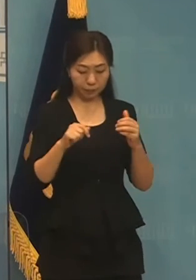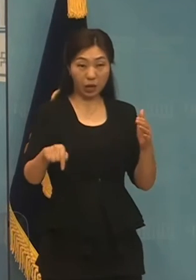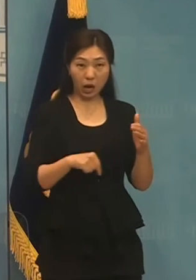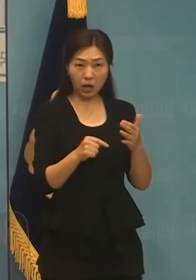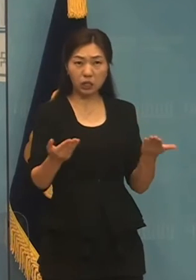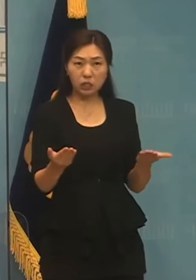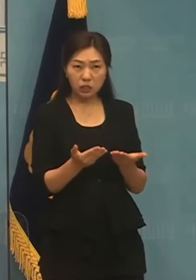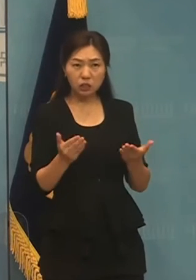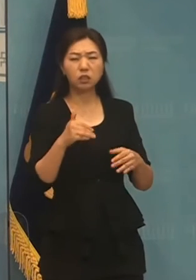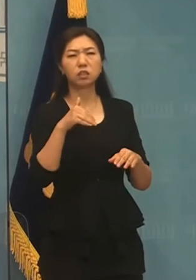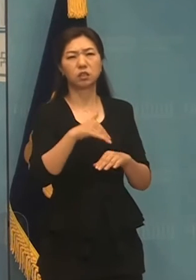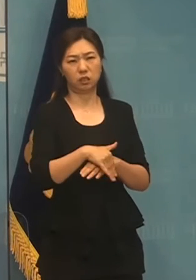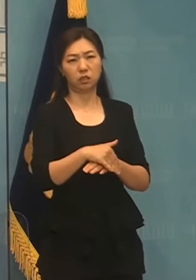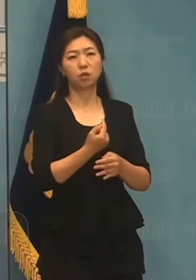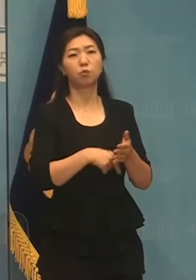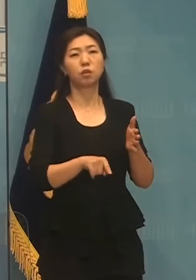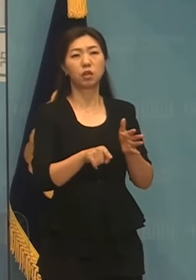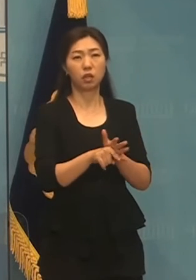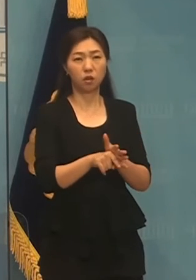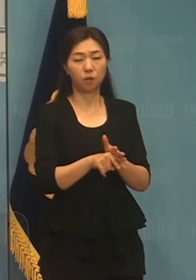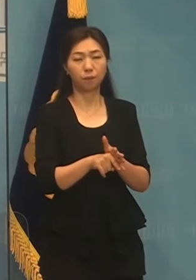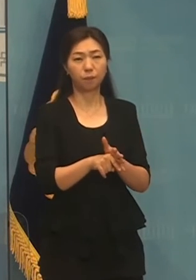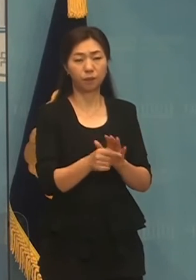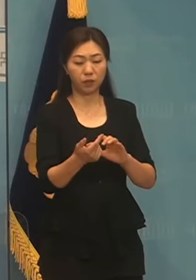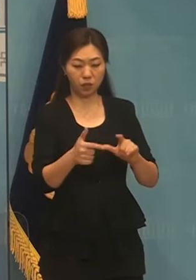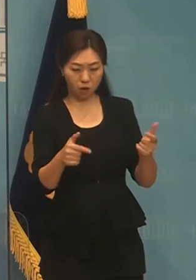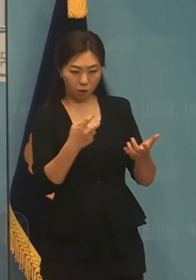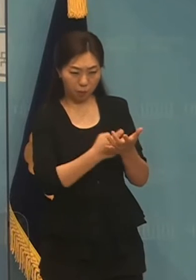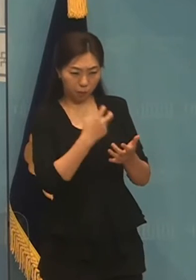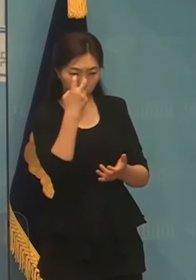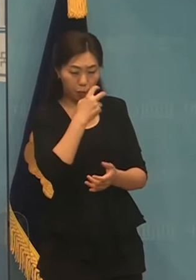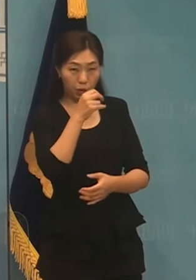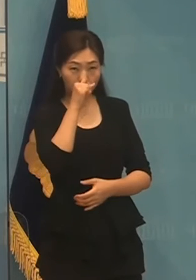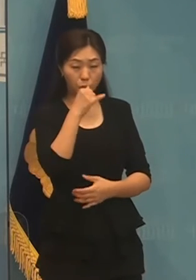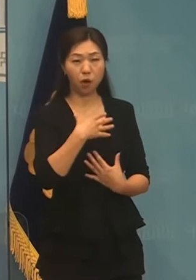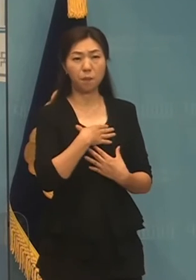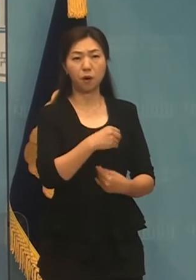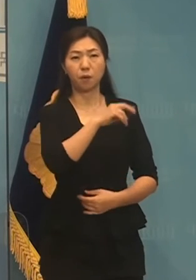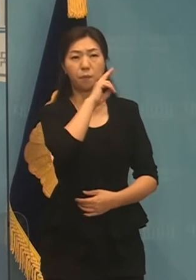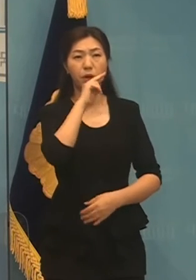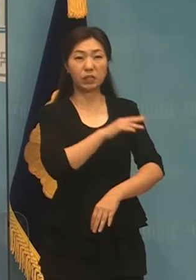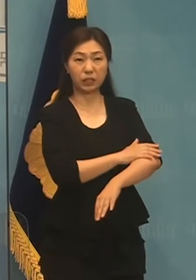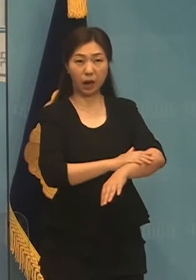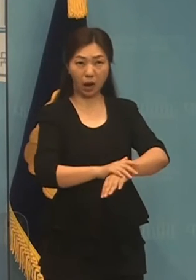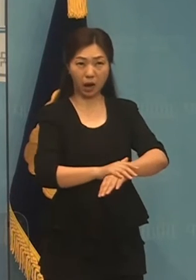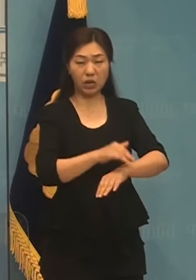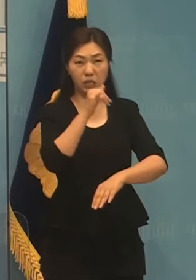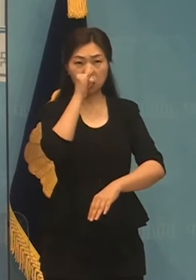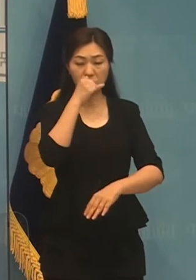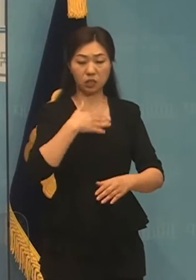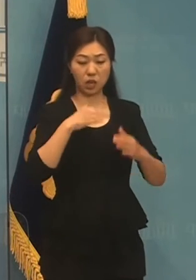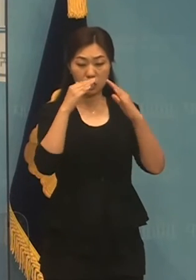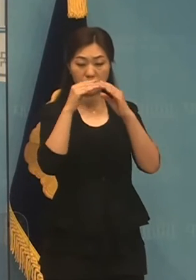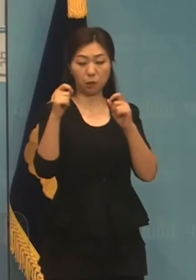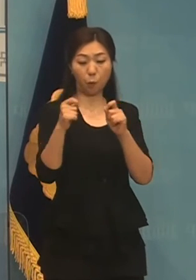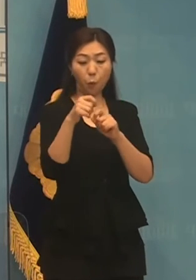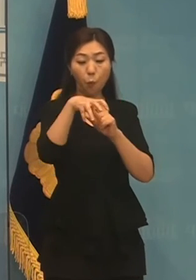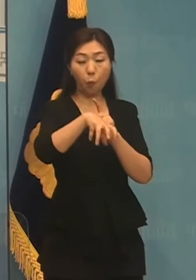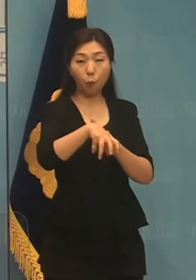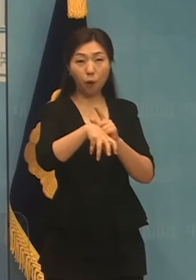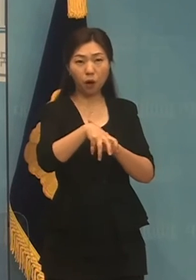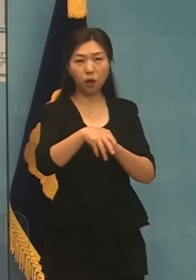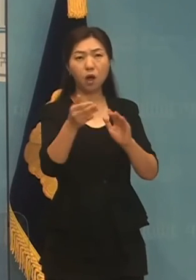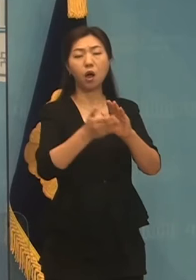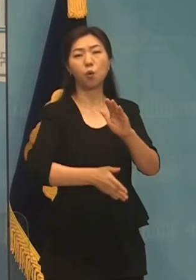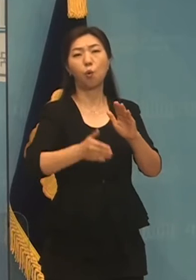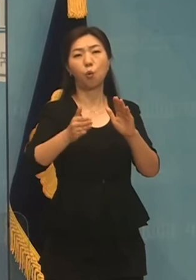재반복들을 정비하고 편의시설이와 완밀한 내지가 공공오피스를